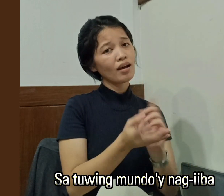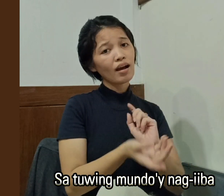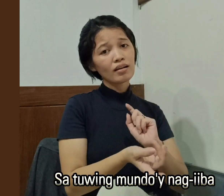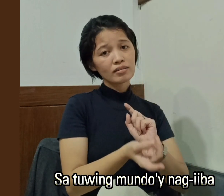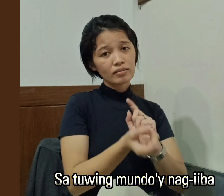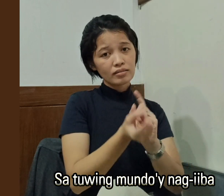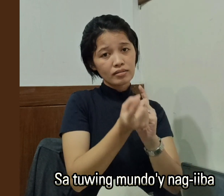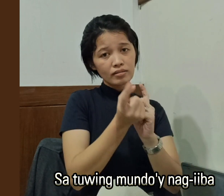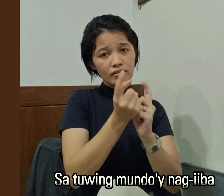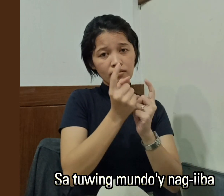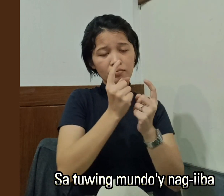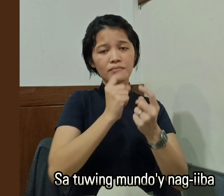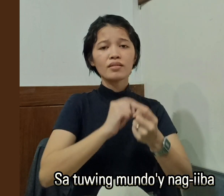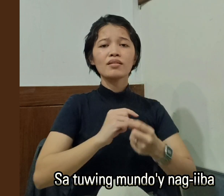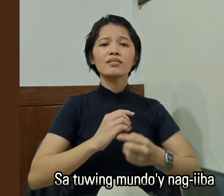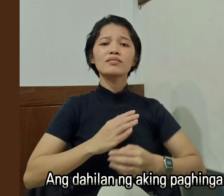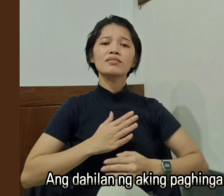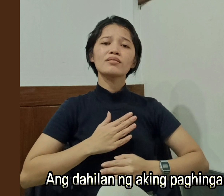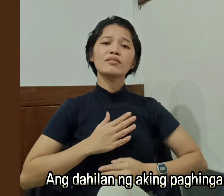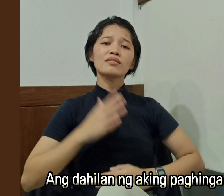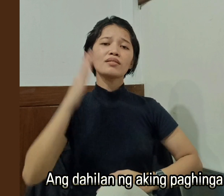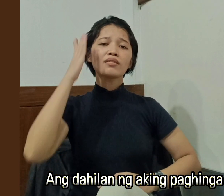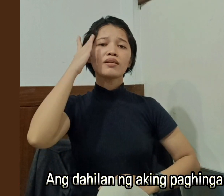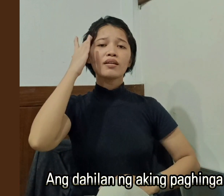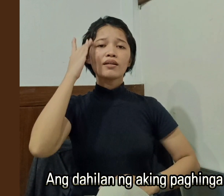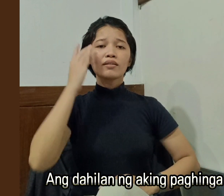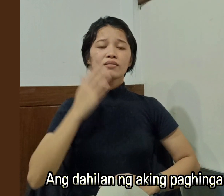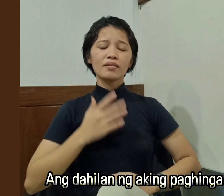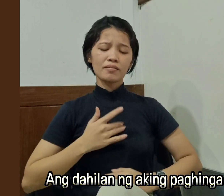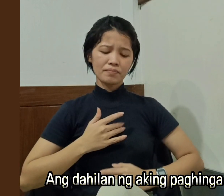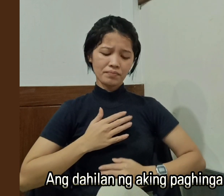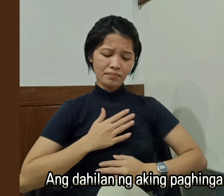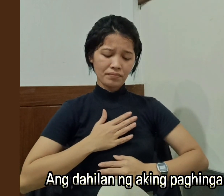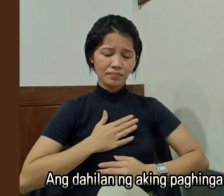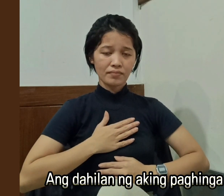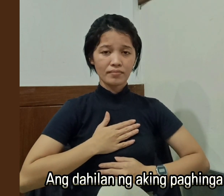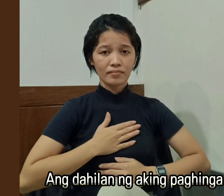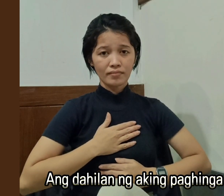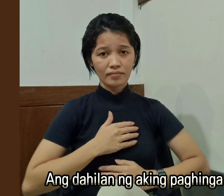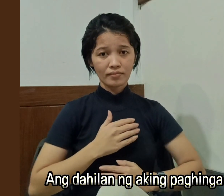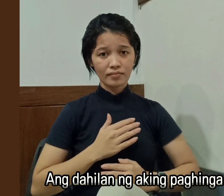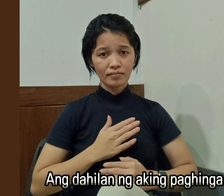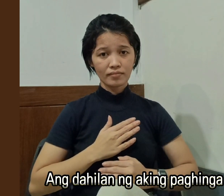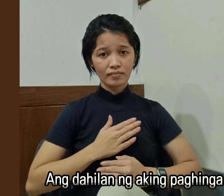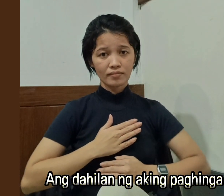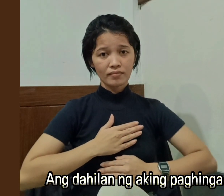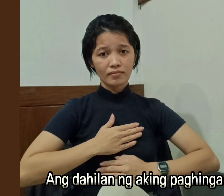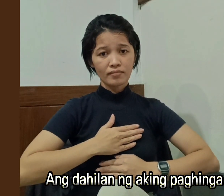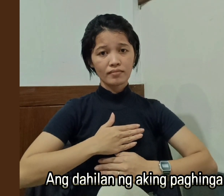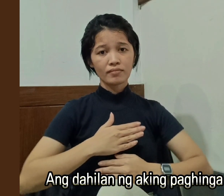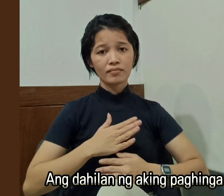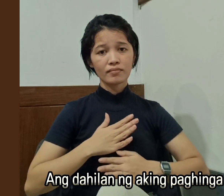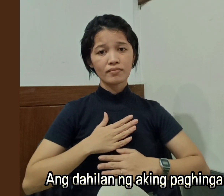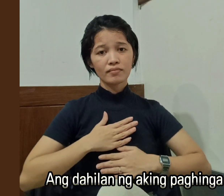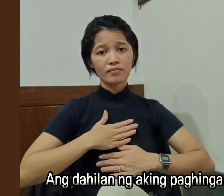nag-iitwang Dahilan ng aking paghinga